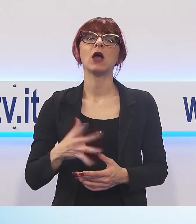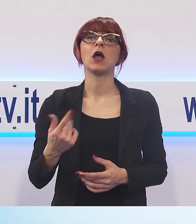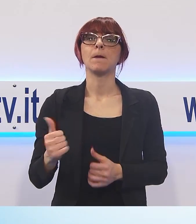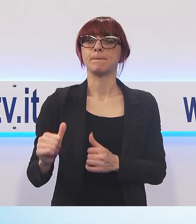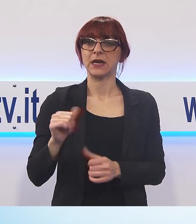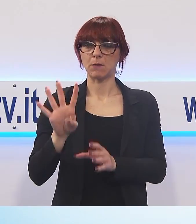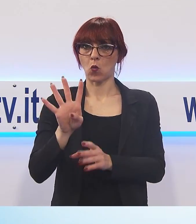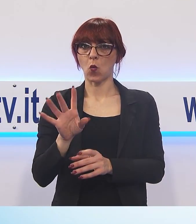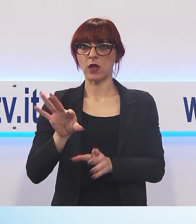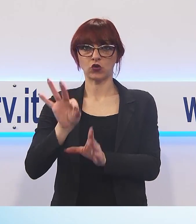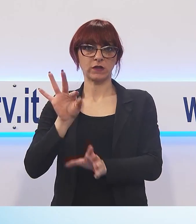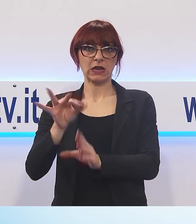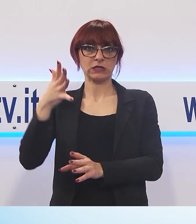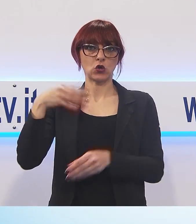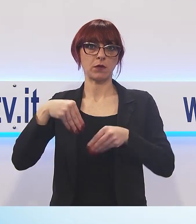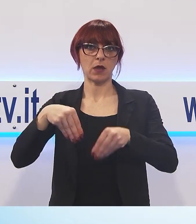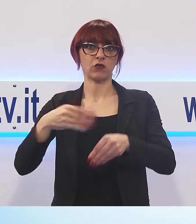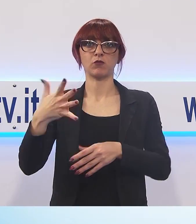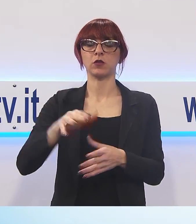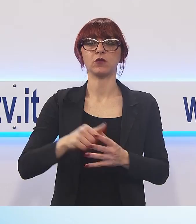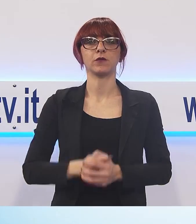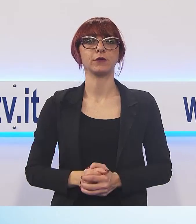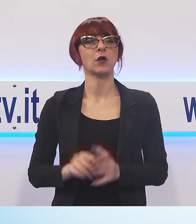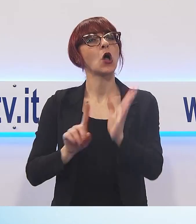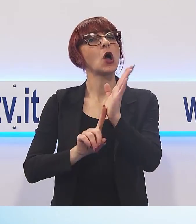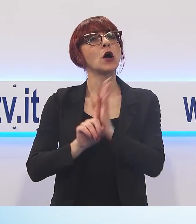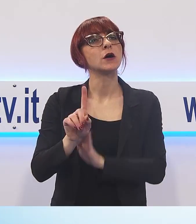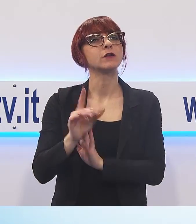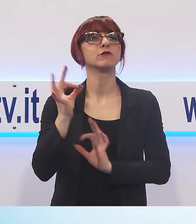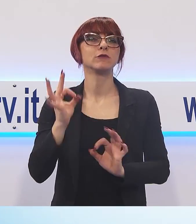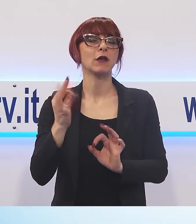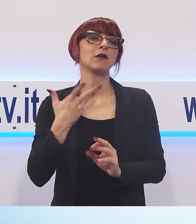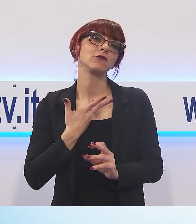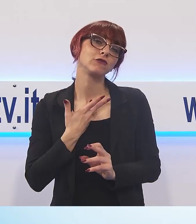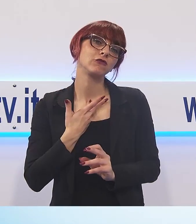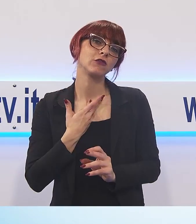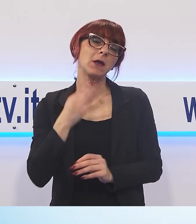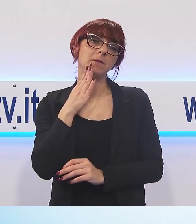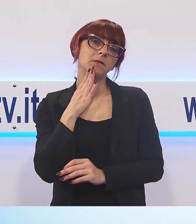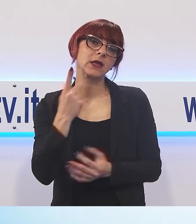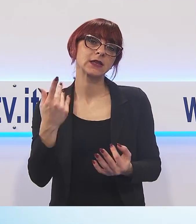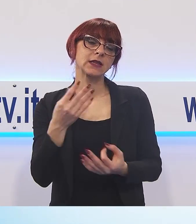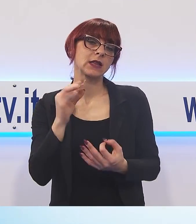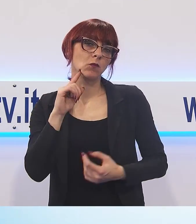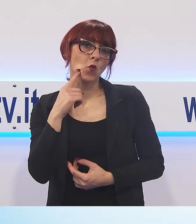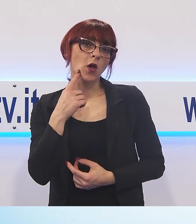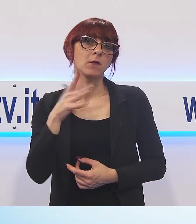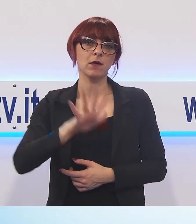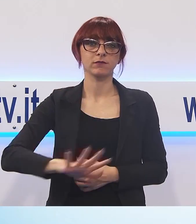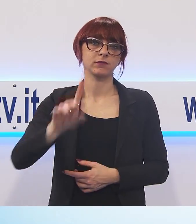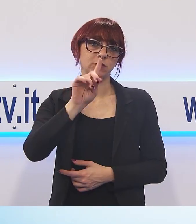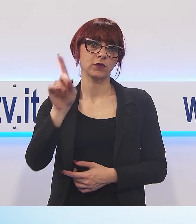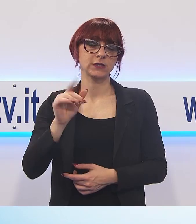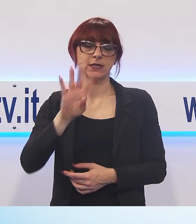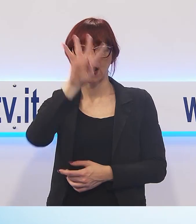selezione. Al di là del risultato, la soddisfazione e l'orgoglio di aver ospitato un evento del genere. Per superare il turno era